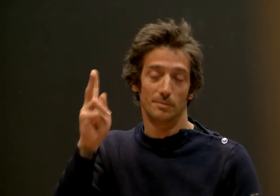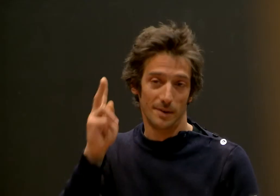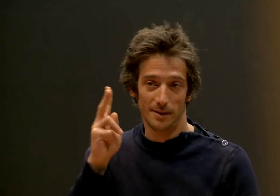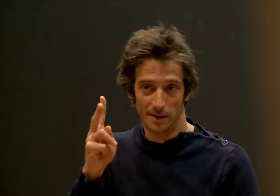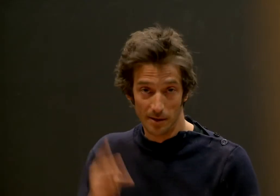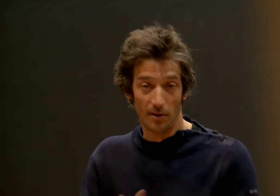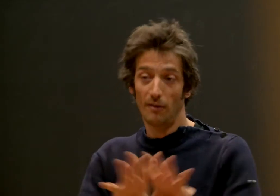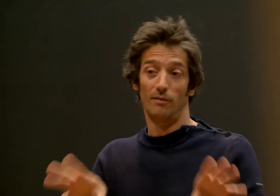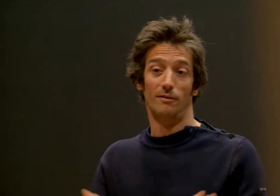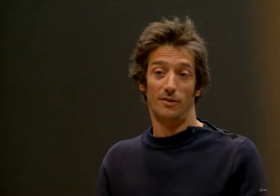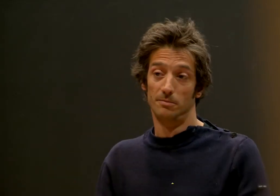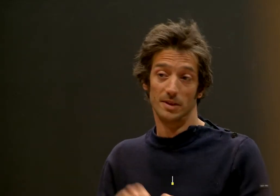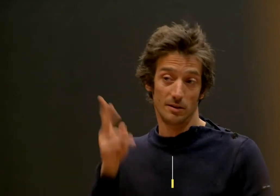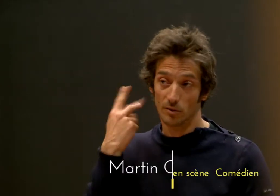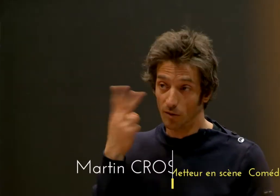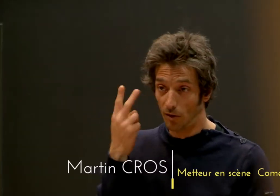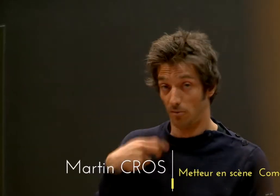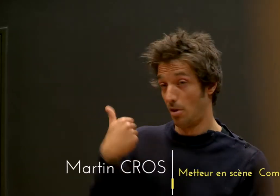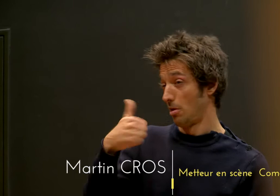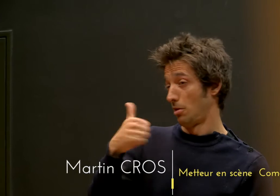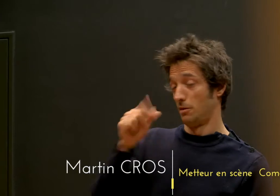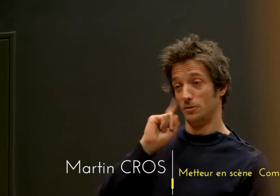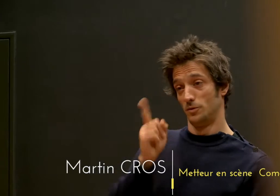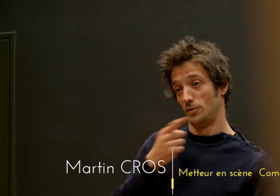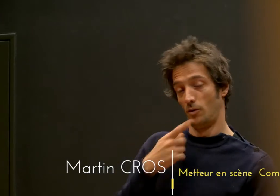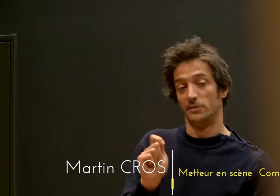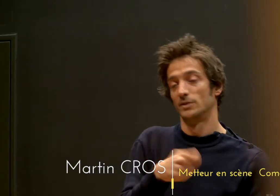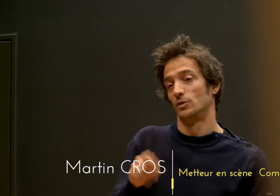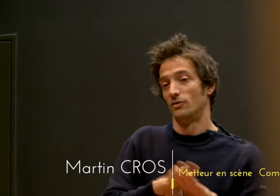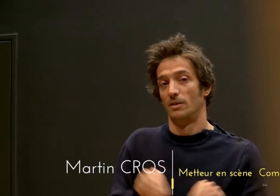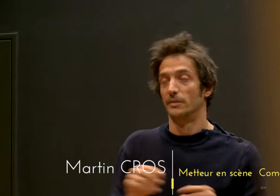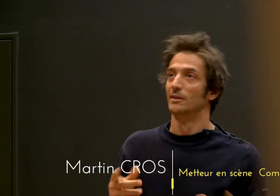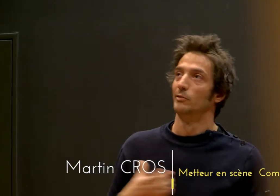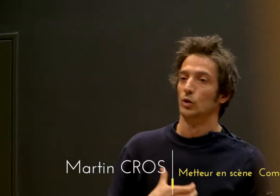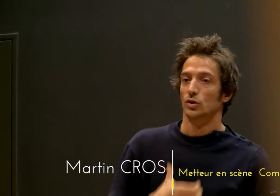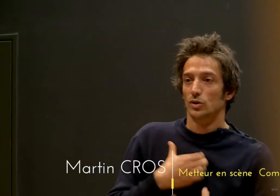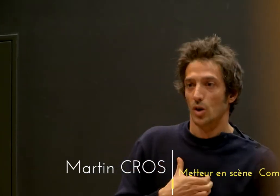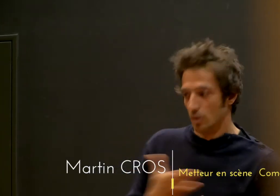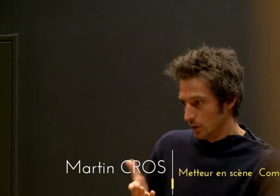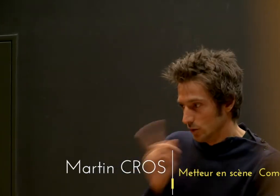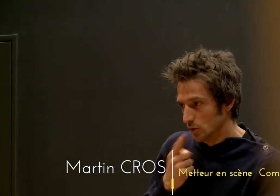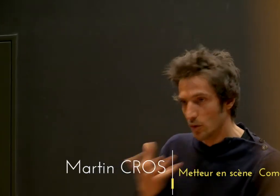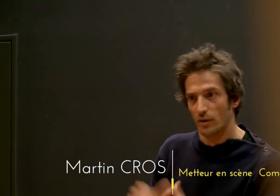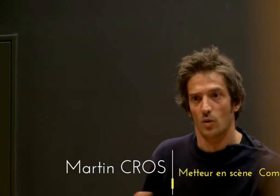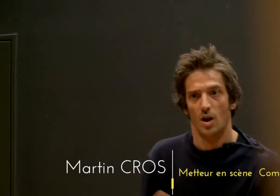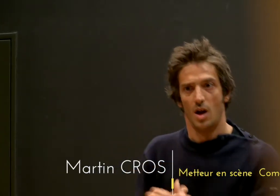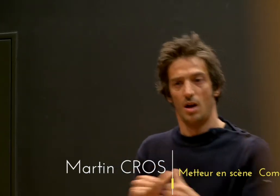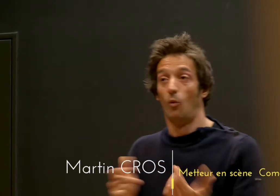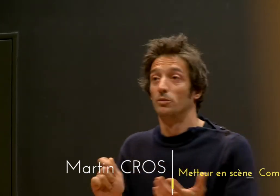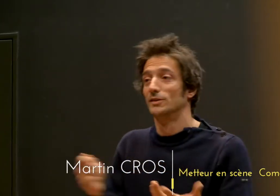Alors, moi, je suis parisien. Je suis d'une famille entendante. Je suis le seul sourd. Alors, bien sûr, ça a été un choc pour ma famille. Merde !